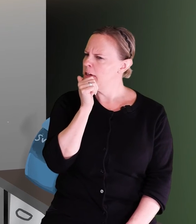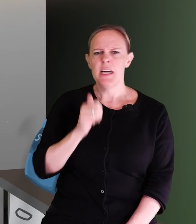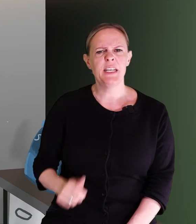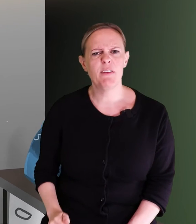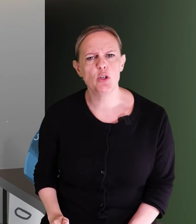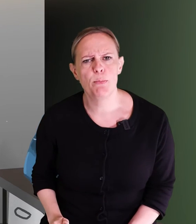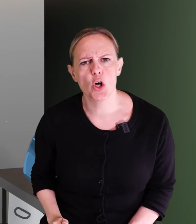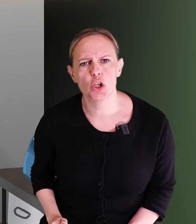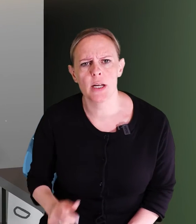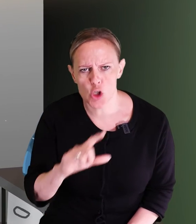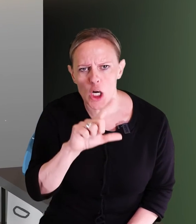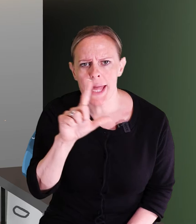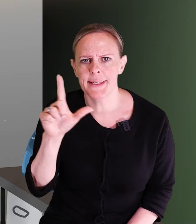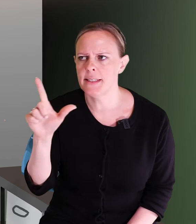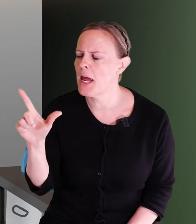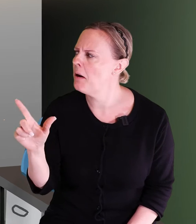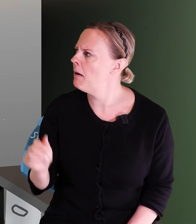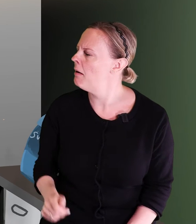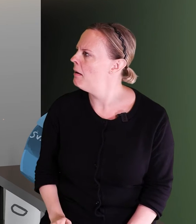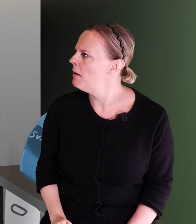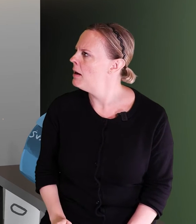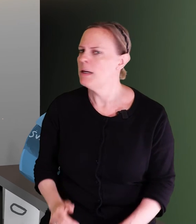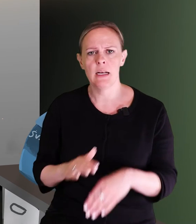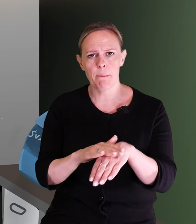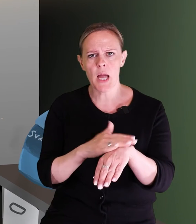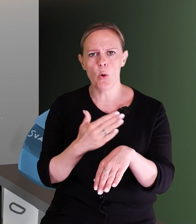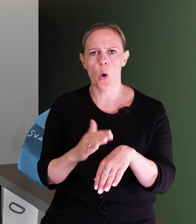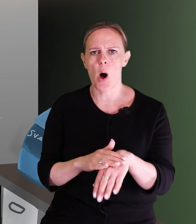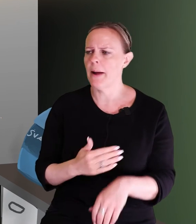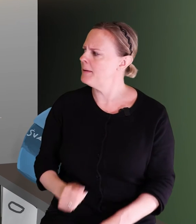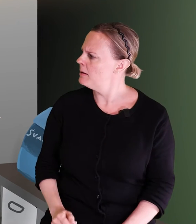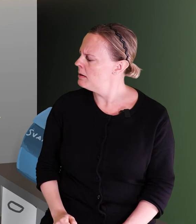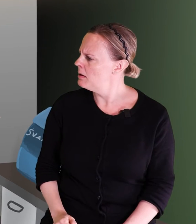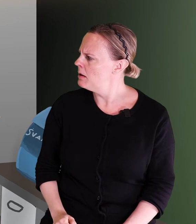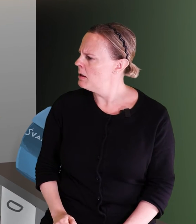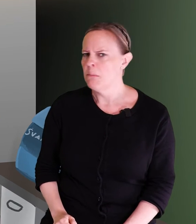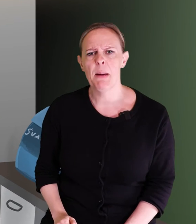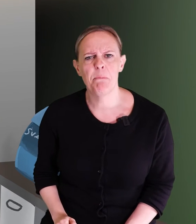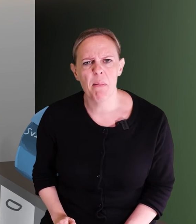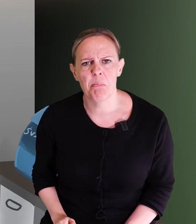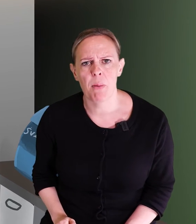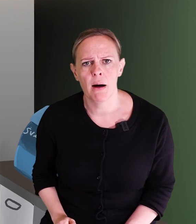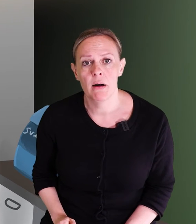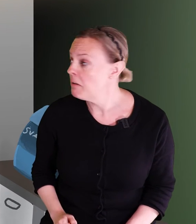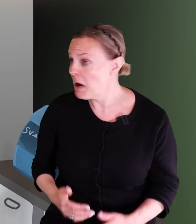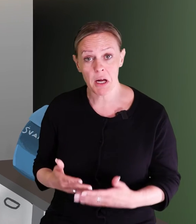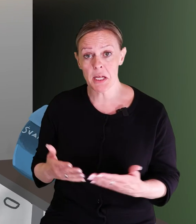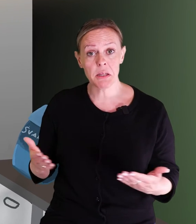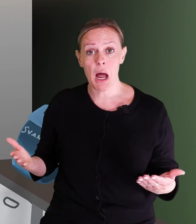Det var ju borta så länge. Lilla Mjau och han. Men pappa verkar inte